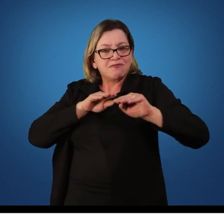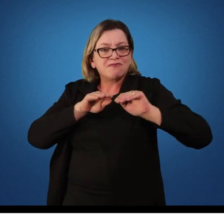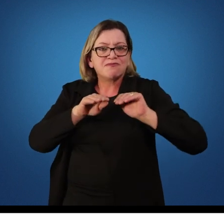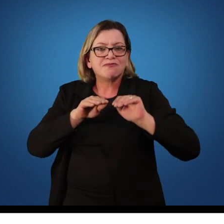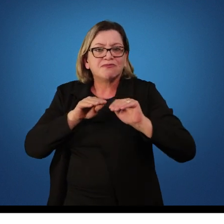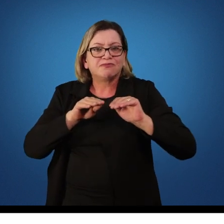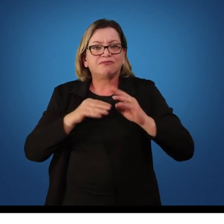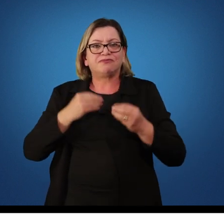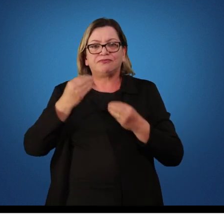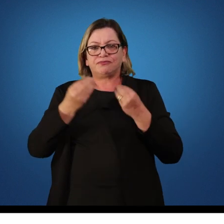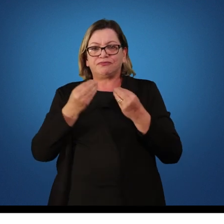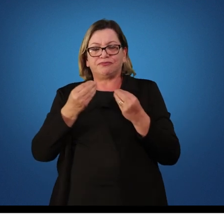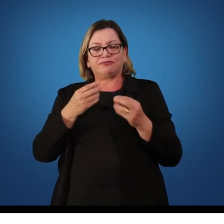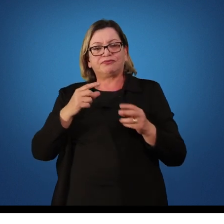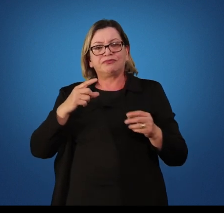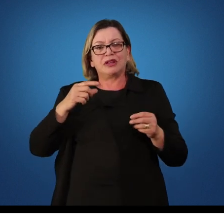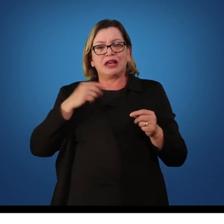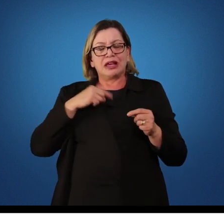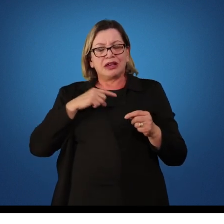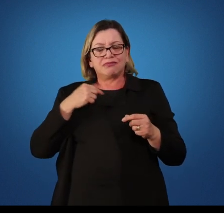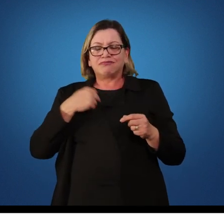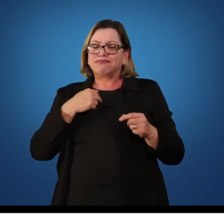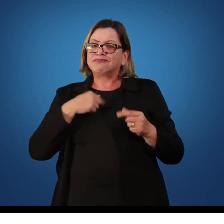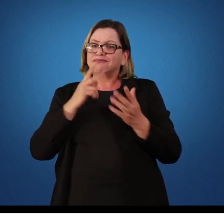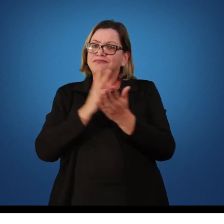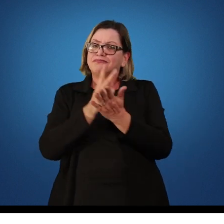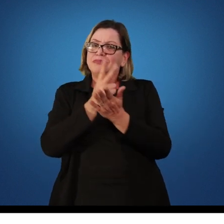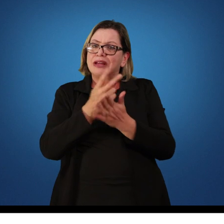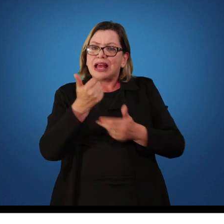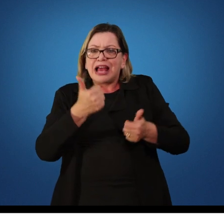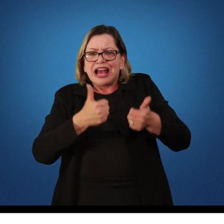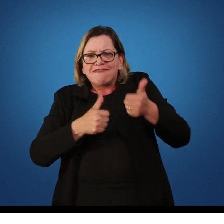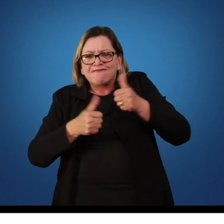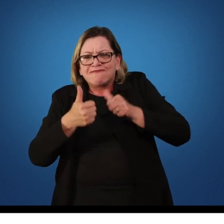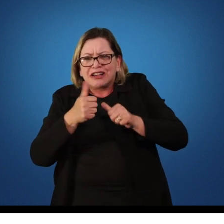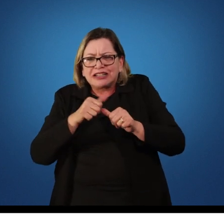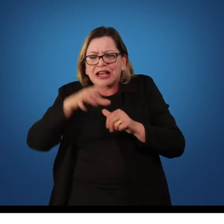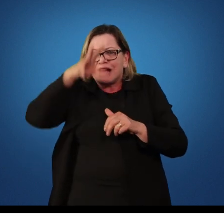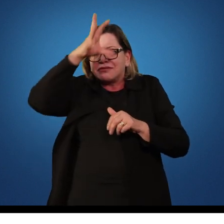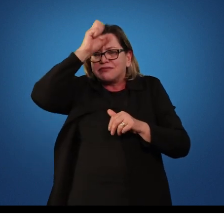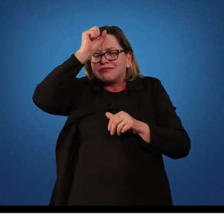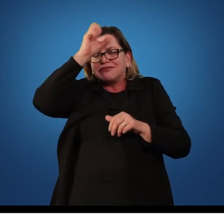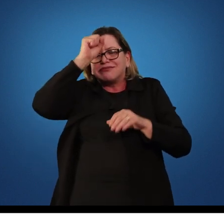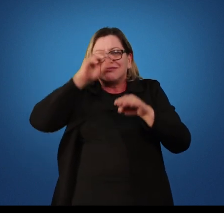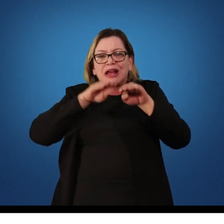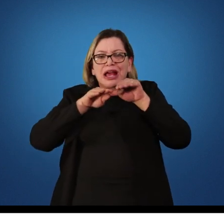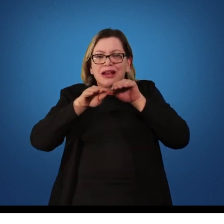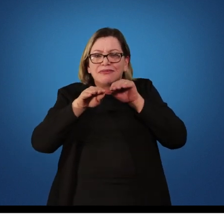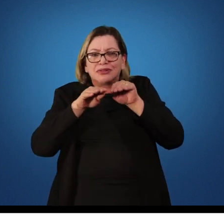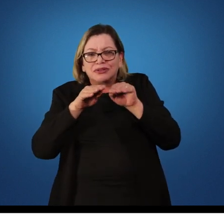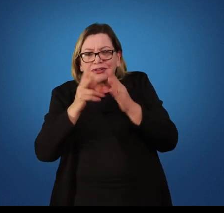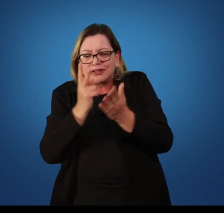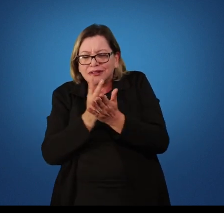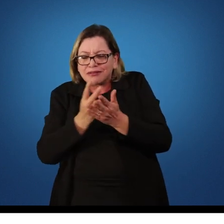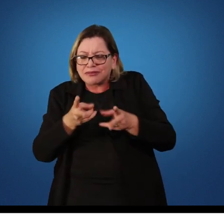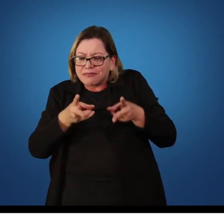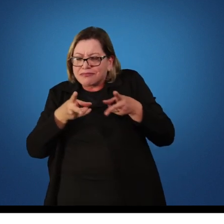eu avalio a aprendizagem motora por meio da avaliação do desempenho motor,